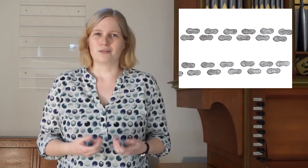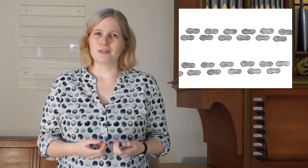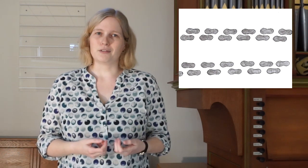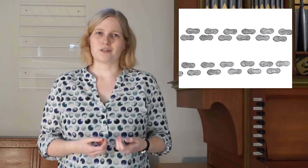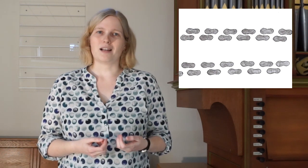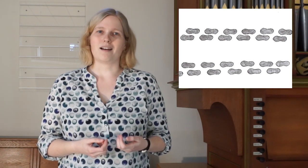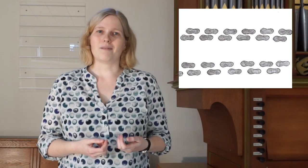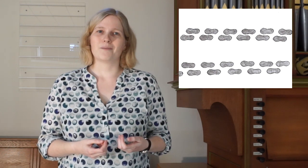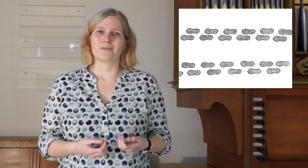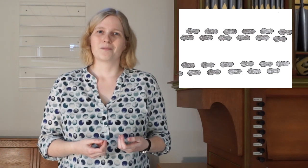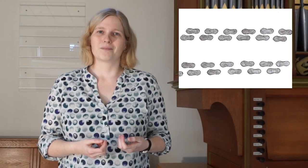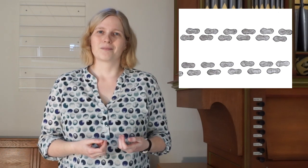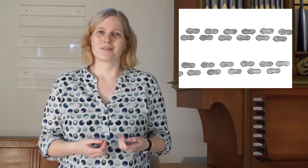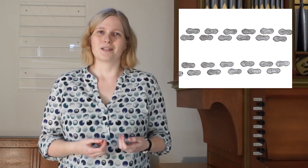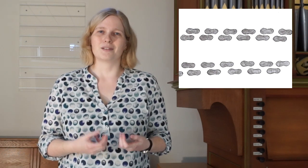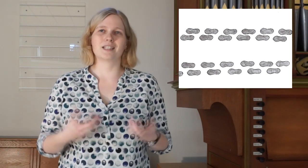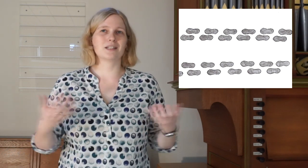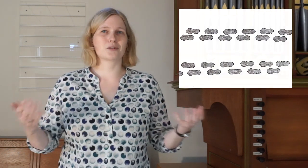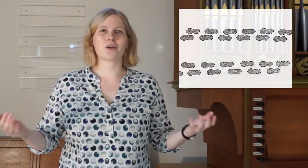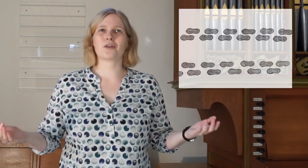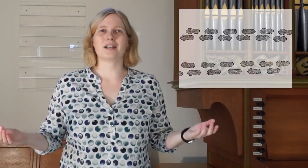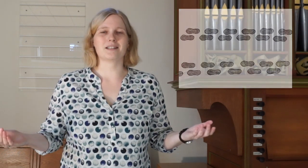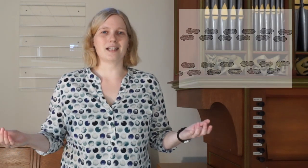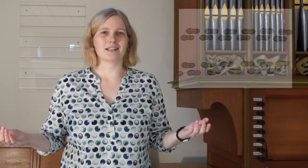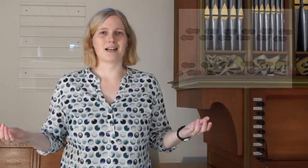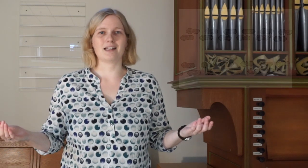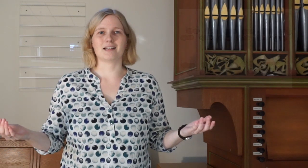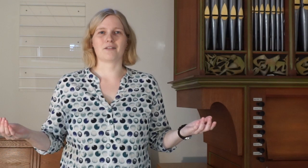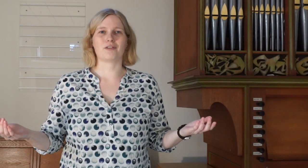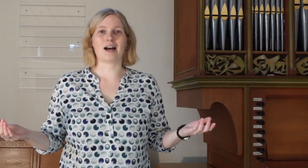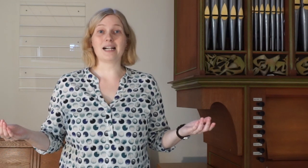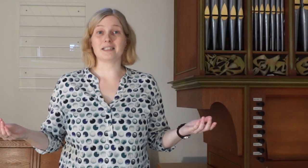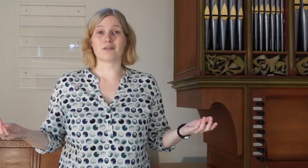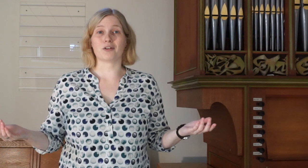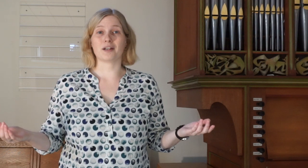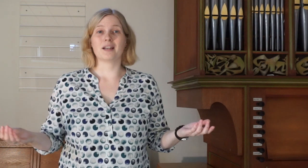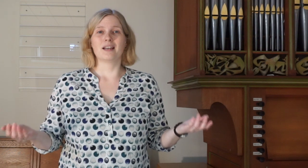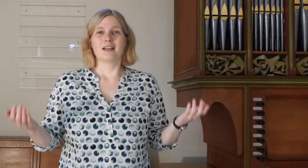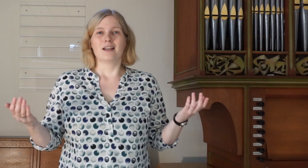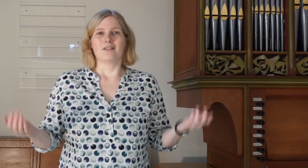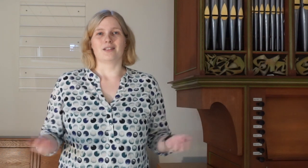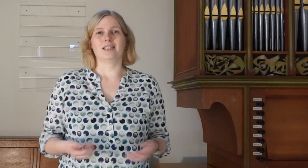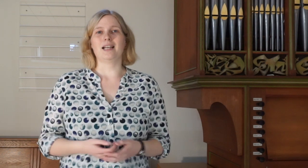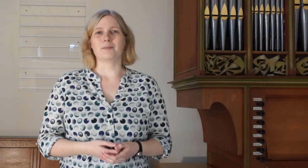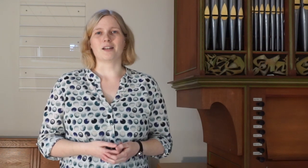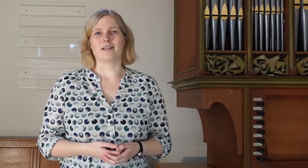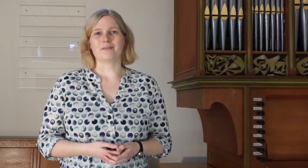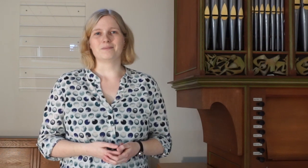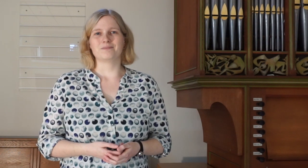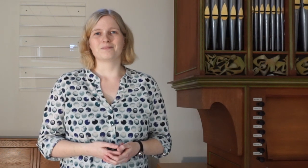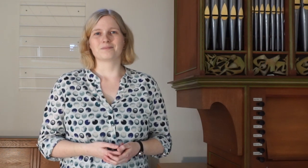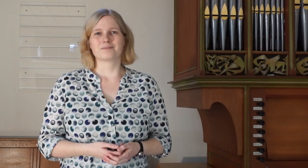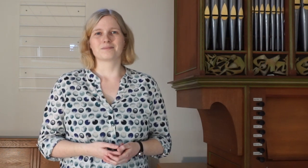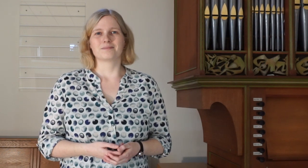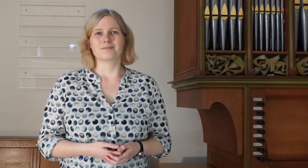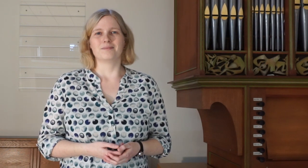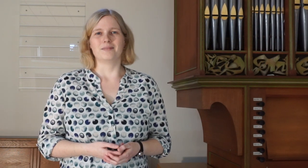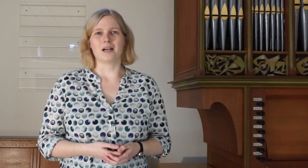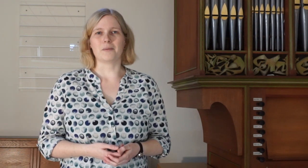viel, viel schneller. Sie gingen zurück und erzählten alle dann vor allem davon, was sie erlebt hatten. Amen.